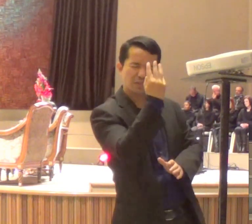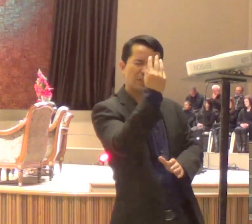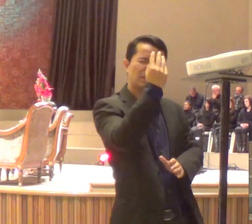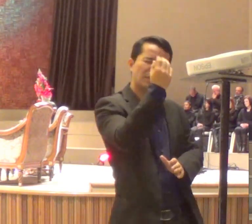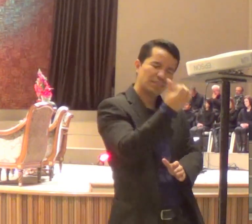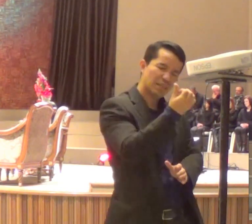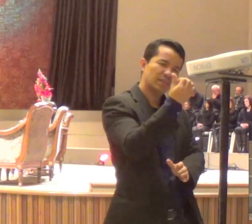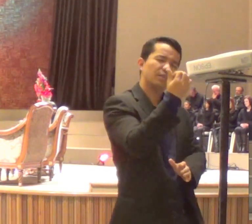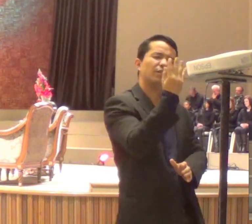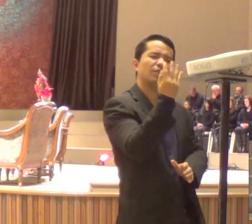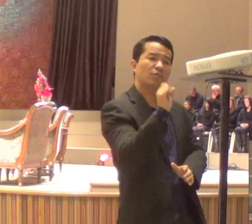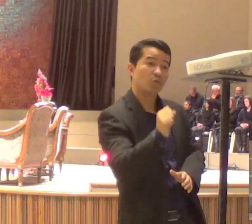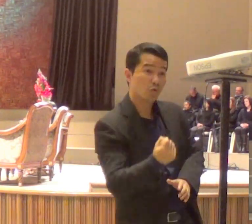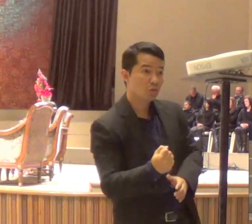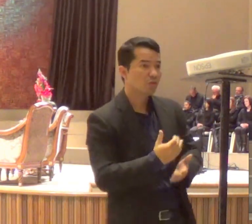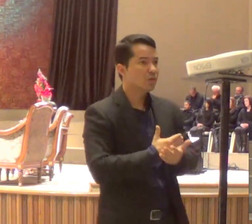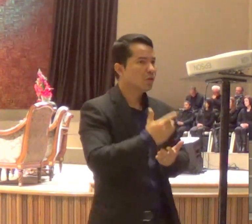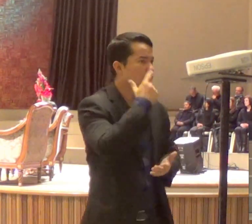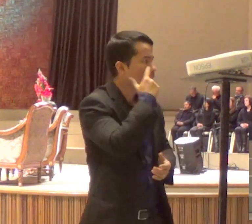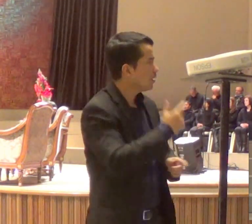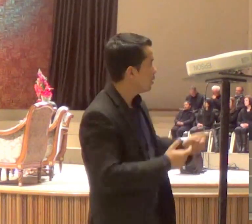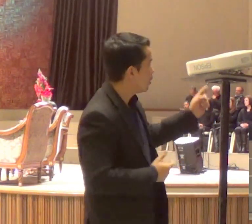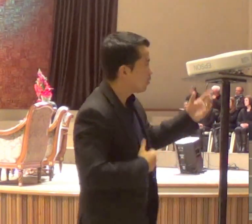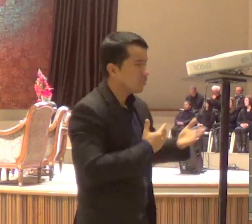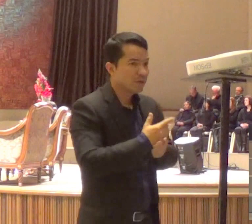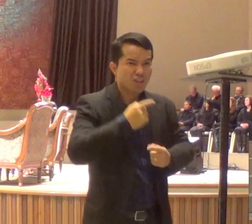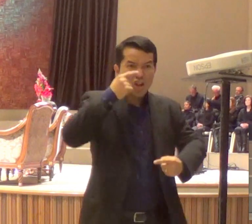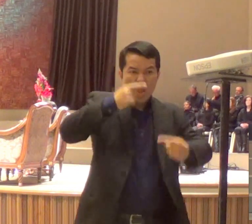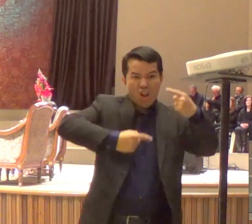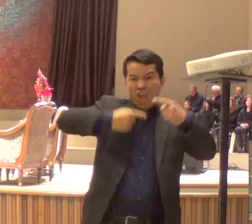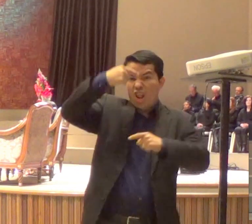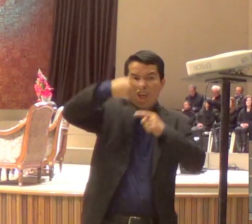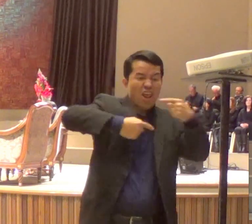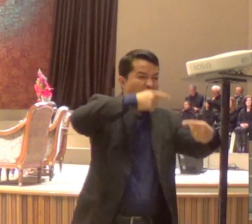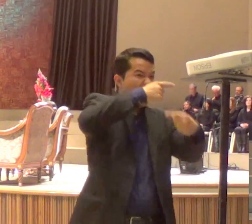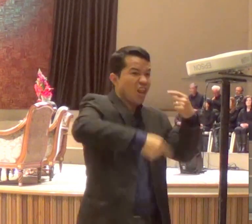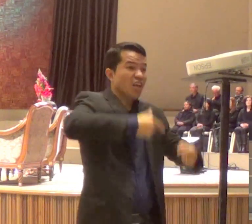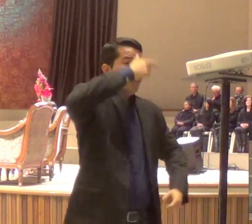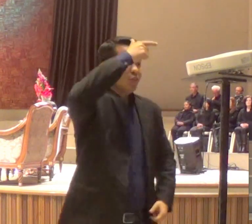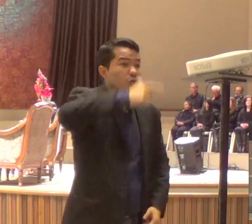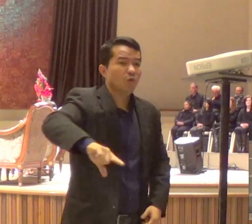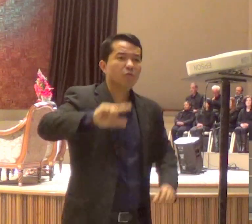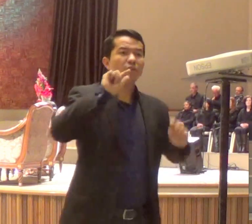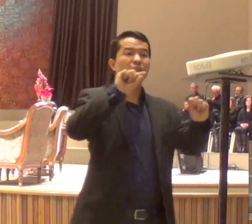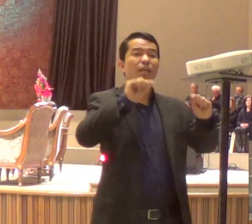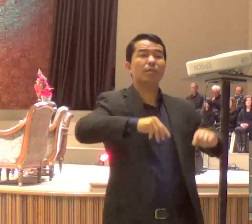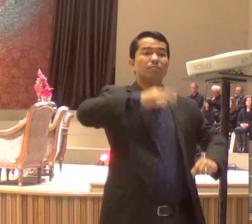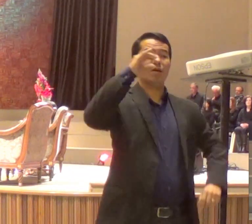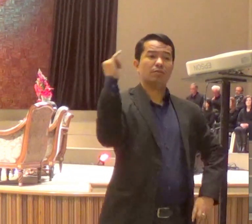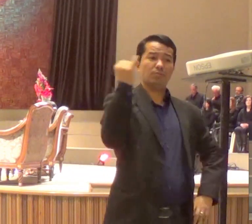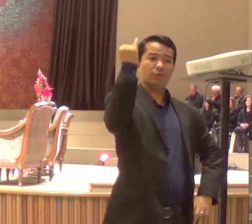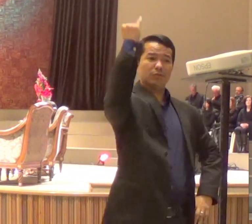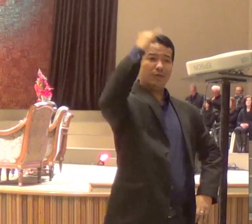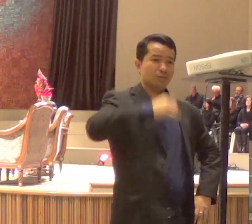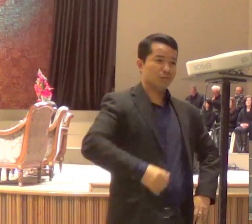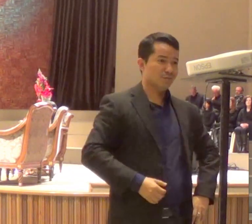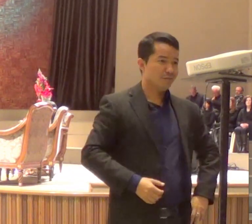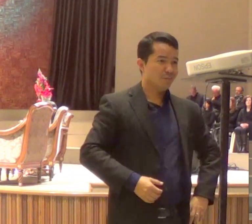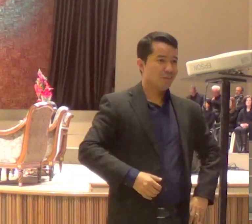suscitou-se, entre eles, uma discussão, sobre qual deles, seria o maior, mas Jesus percebendo, o pensamento,